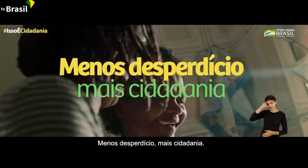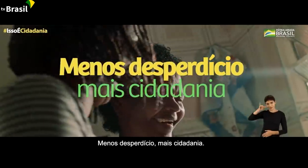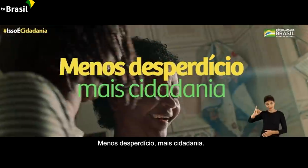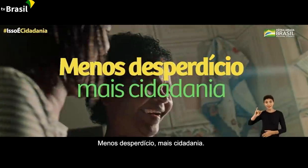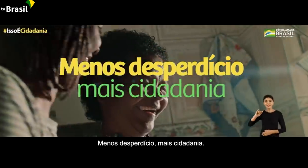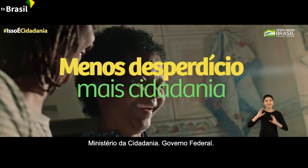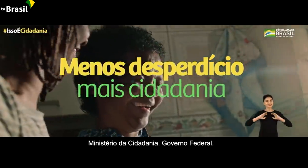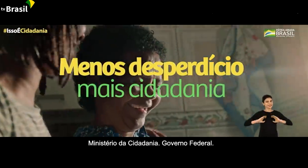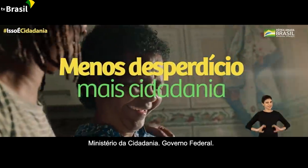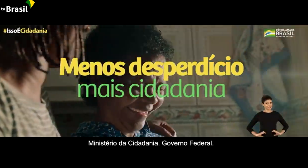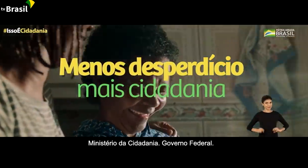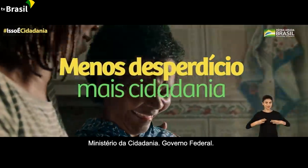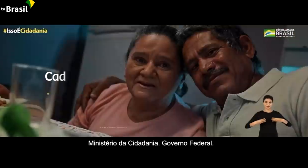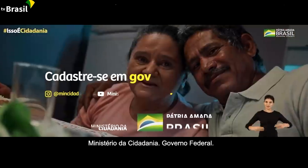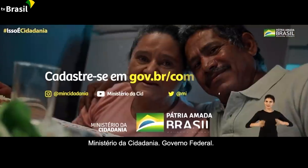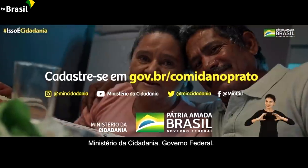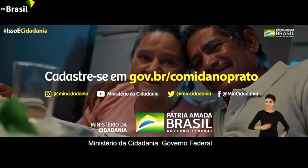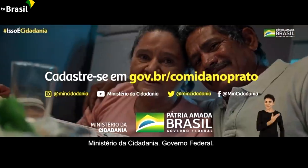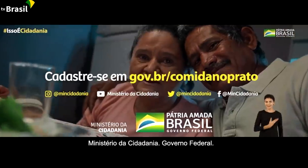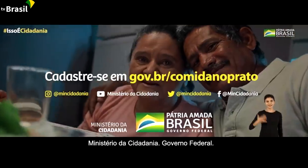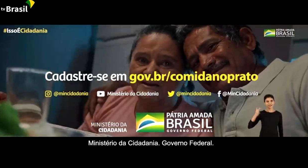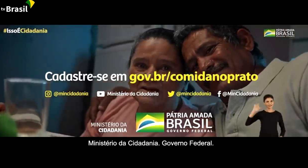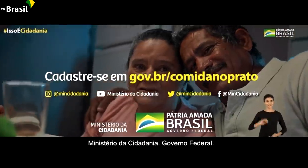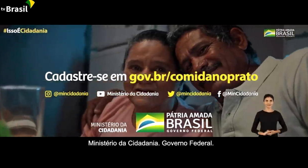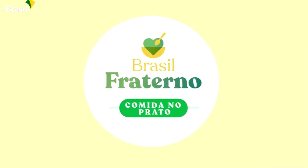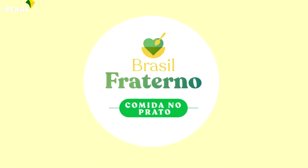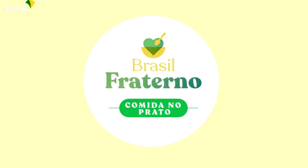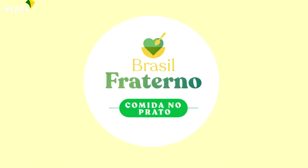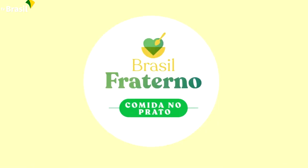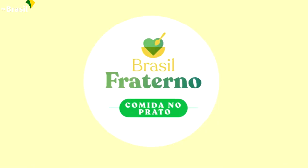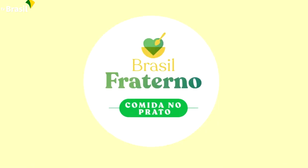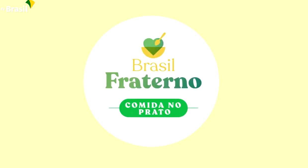mais cidadania. Ministério da Cidadania, governo federal.